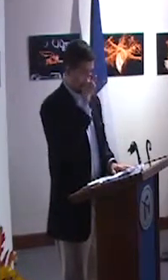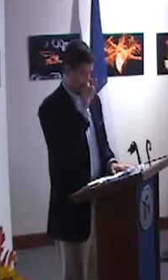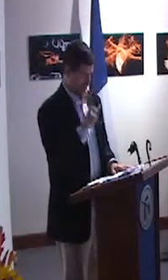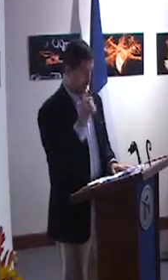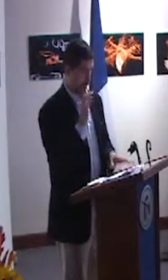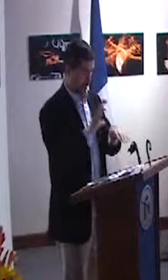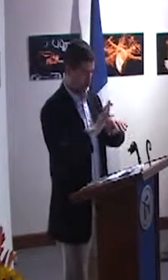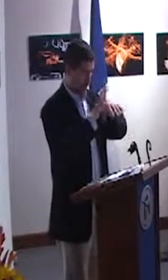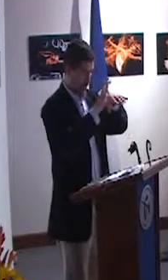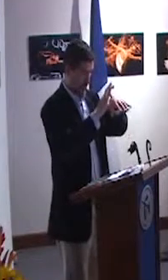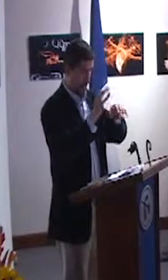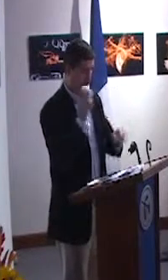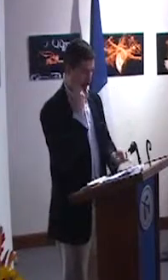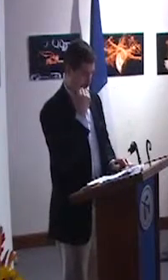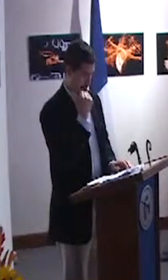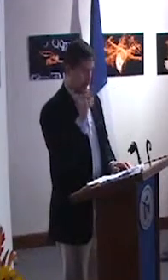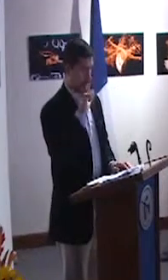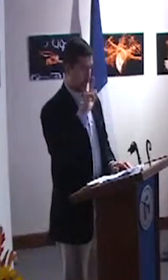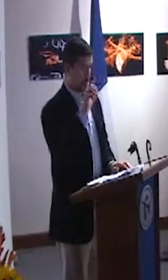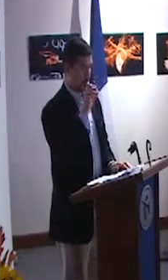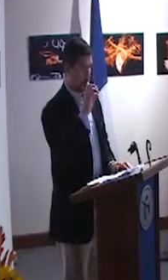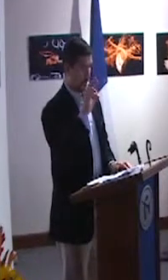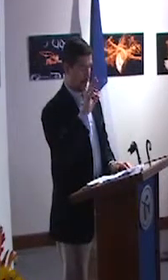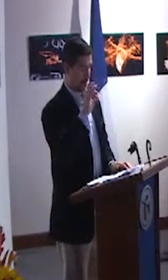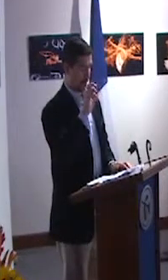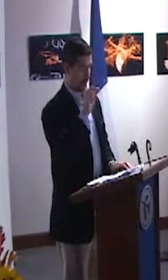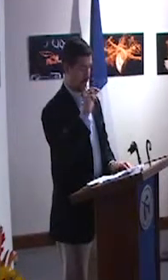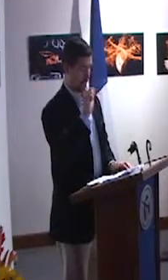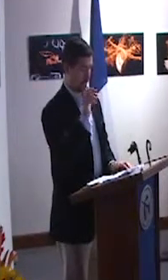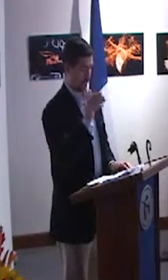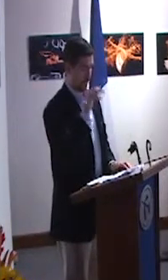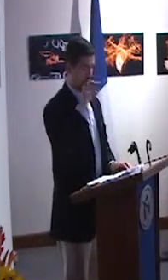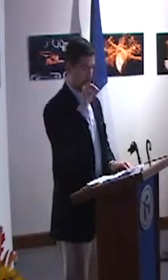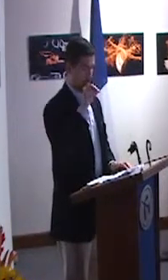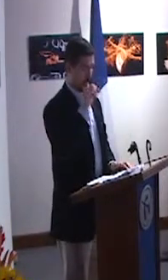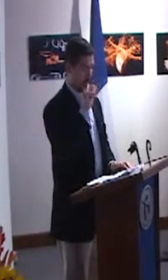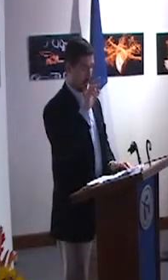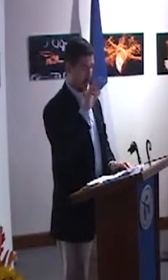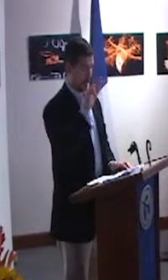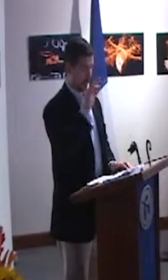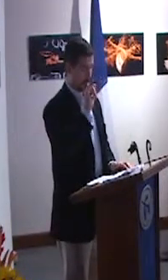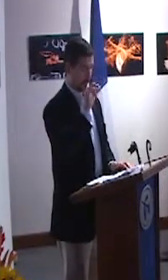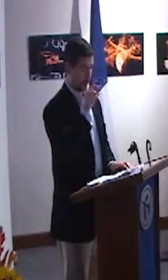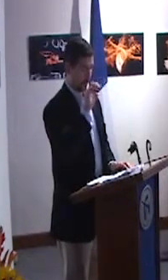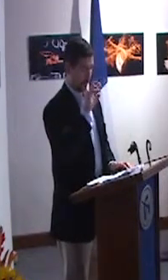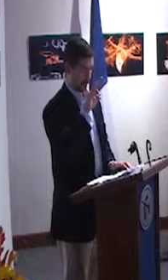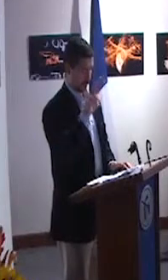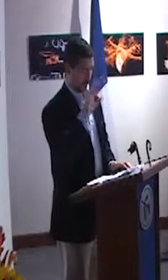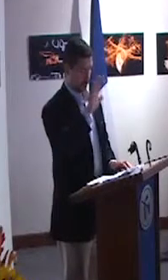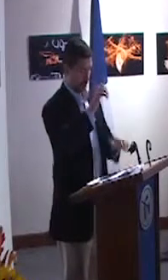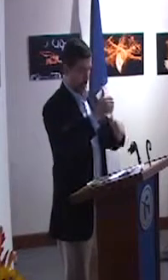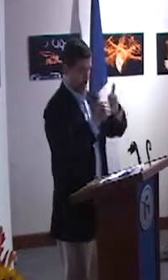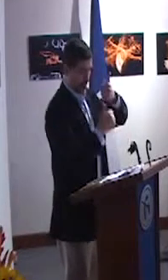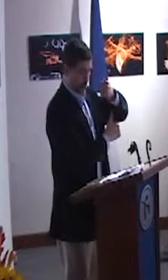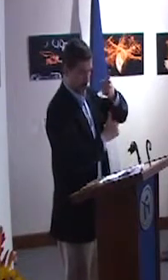Cuarto, Palabras de la doctora Lorena Martínez,